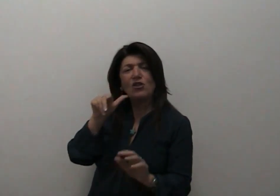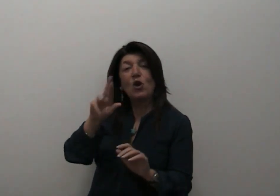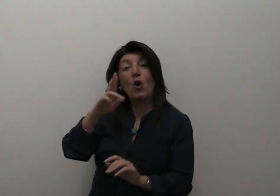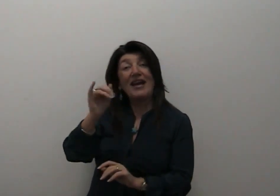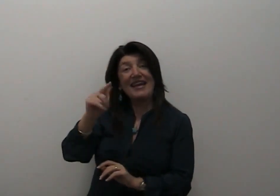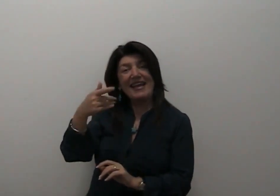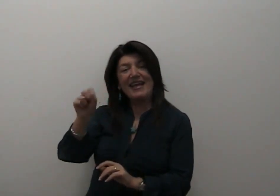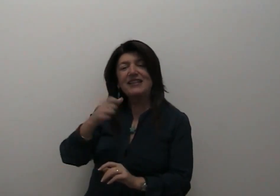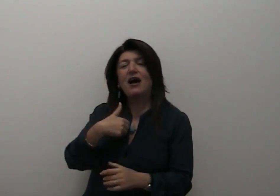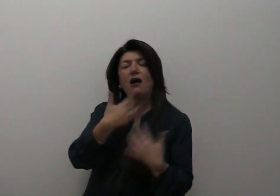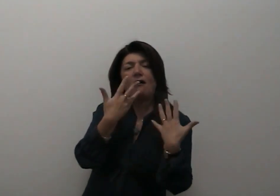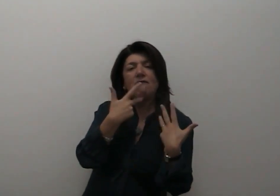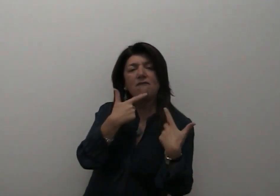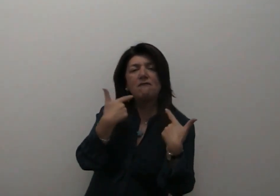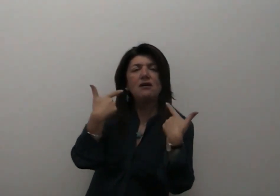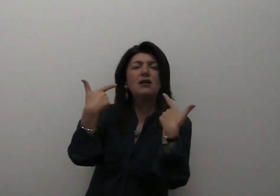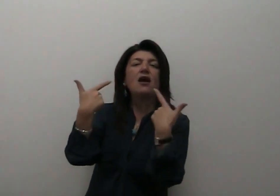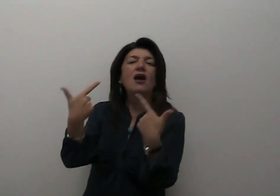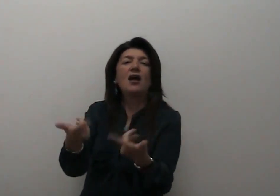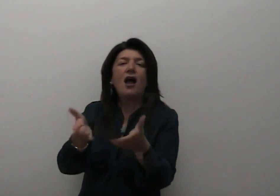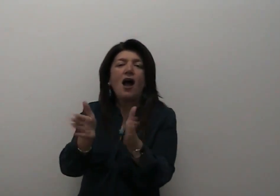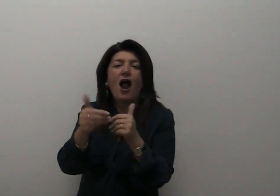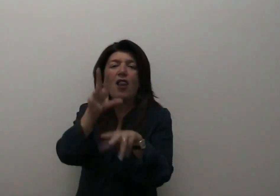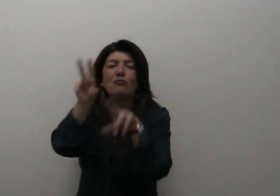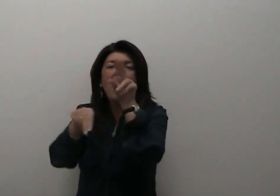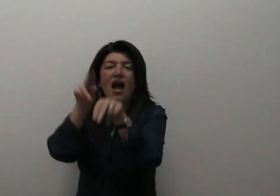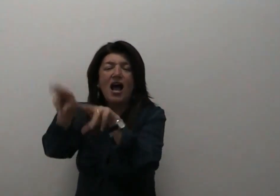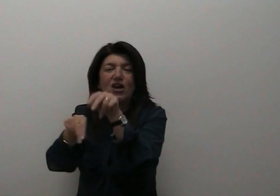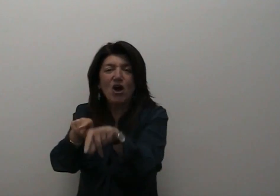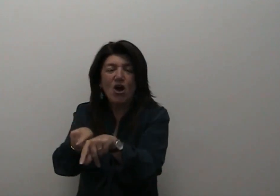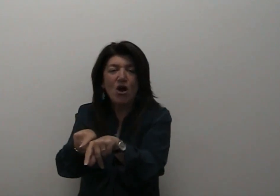legge nel suo cuore e vola in fretta nel paese vicino.